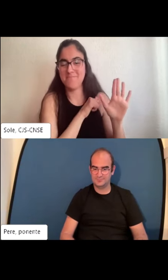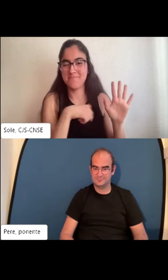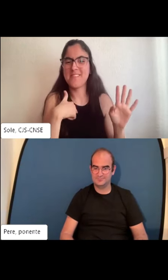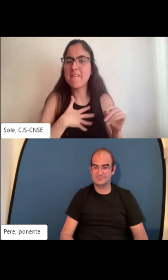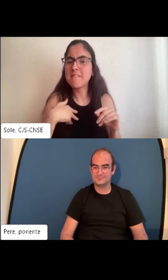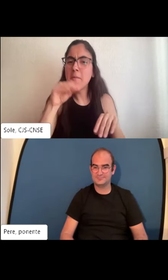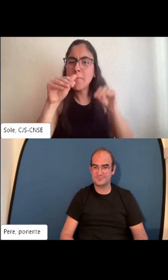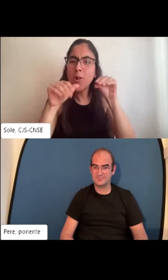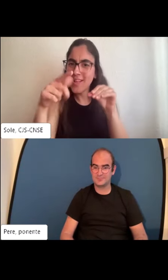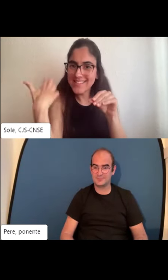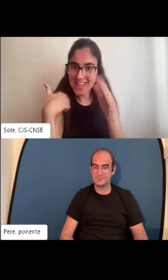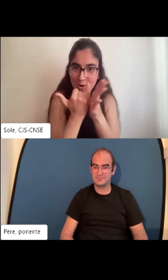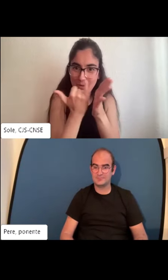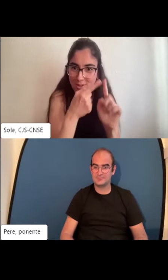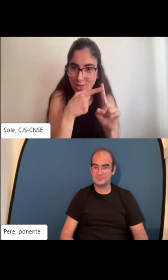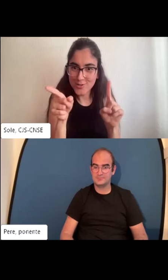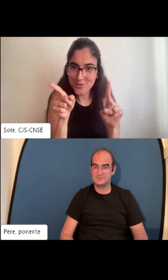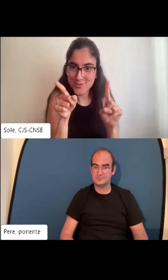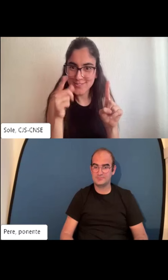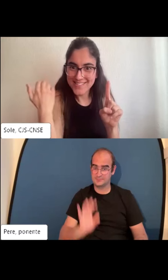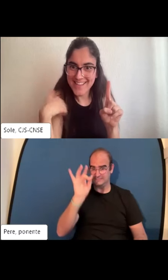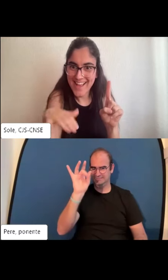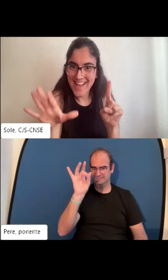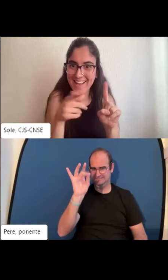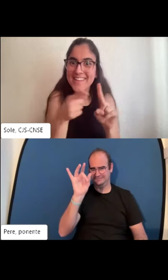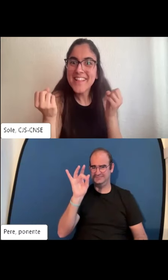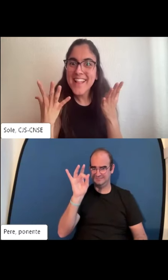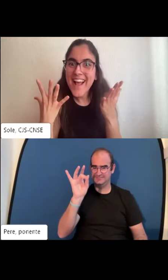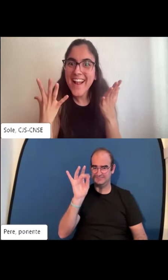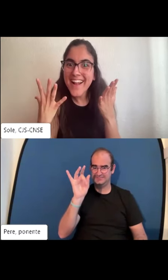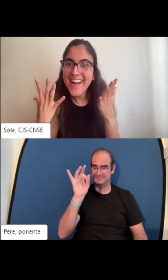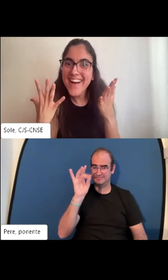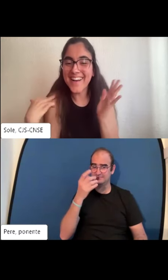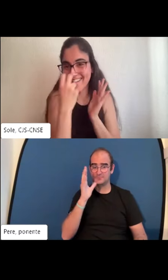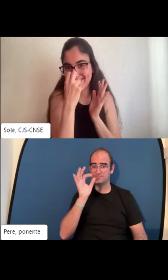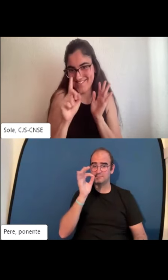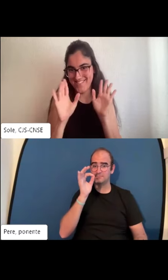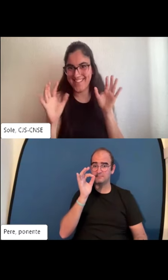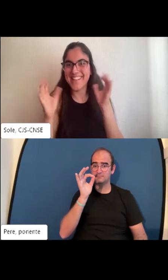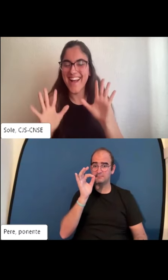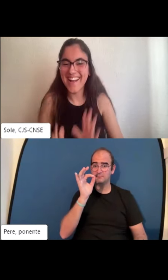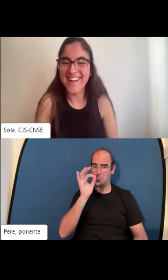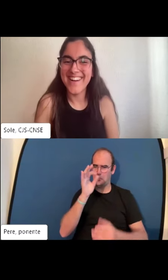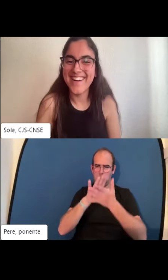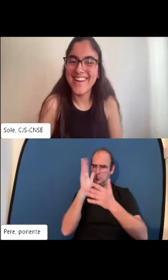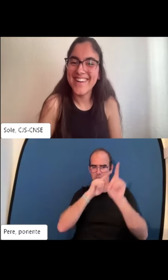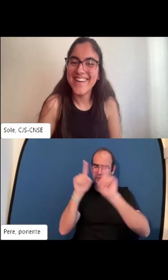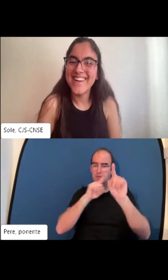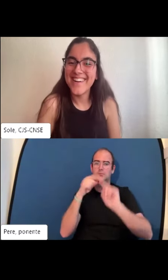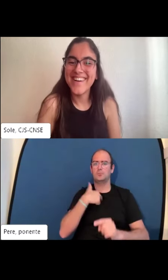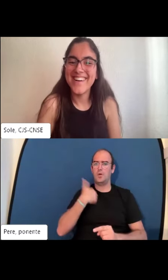pues sí yo creo que sí vamos a aprovechar no sé si tú has probado hacer los todos los test ¿has hecho los test? ¿qué tal te ha ido?